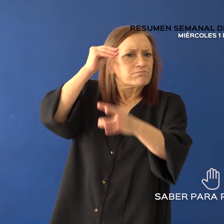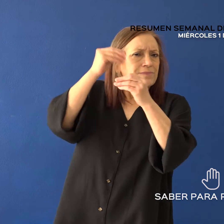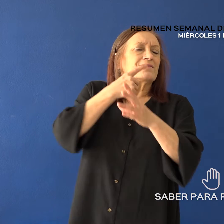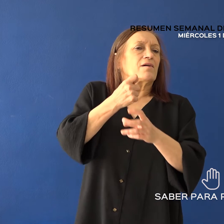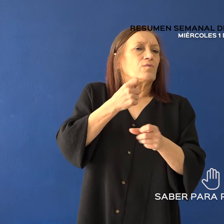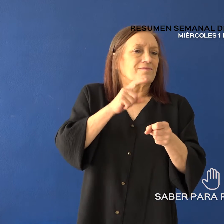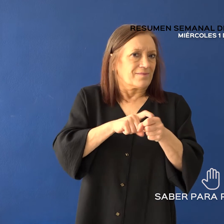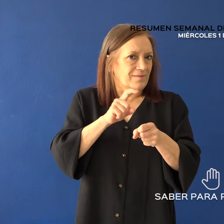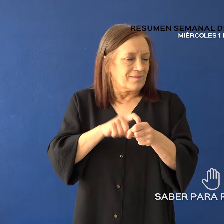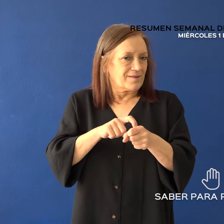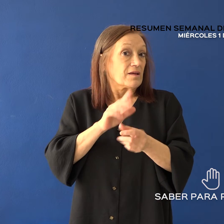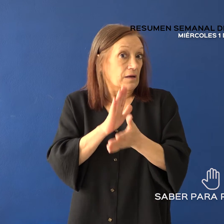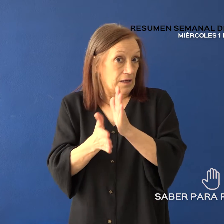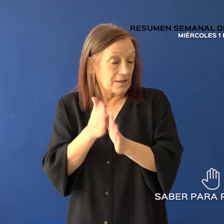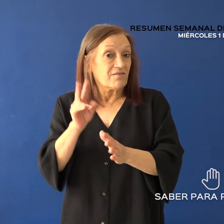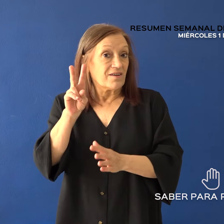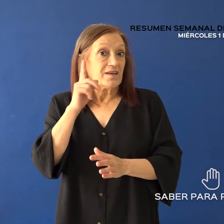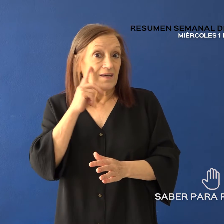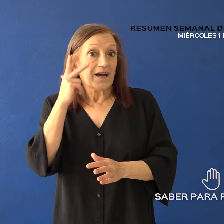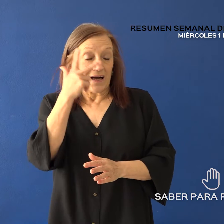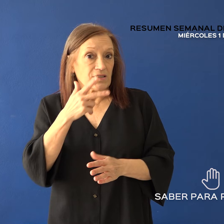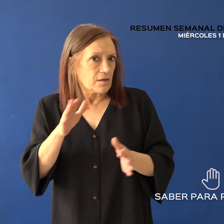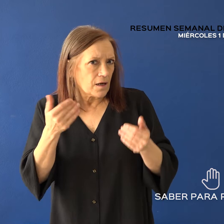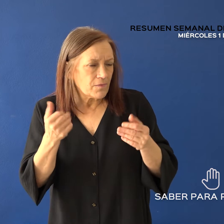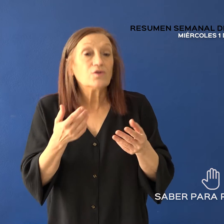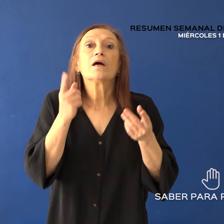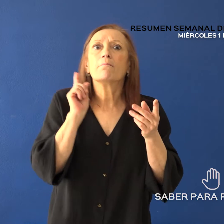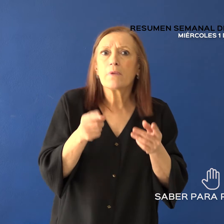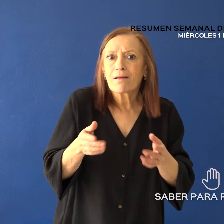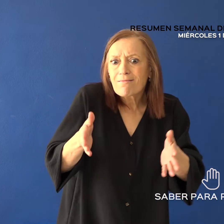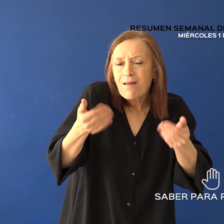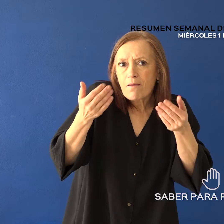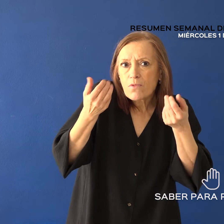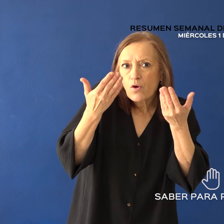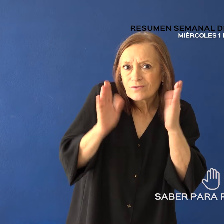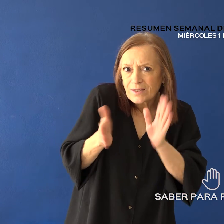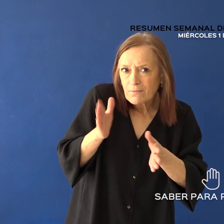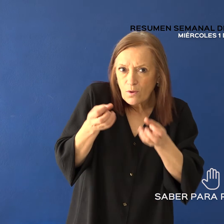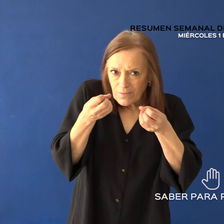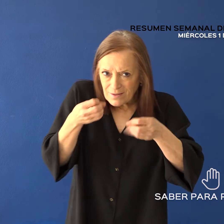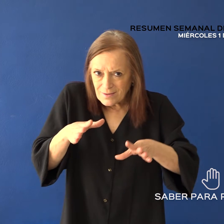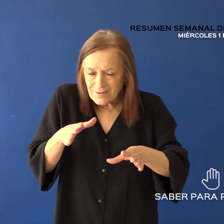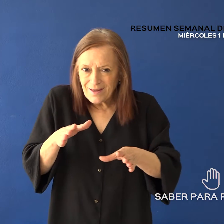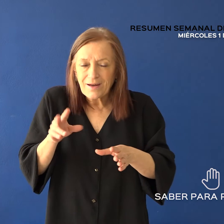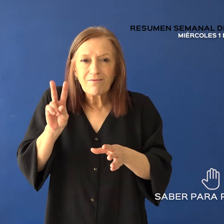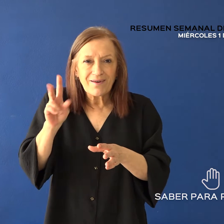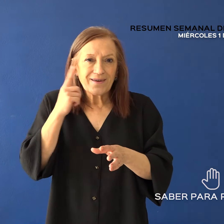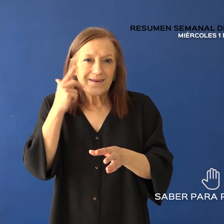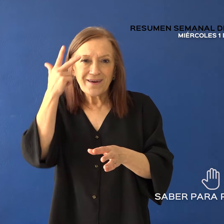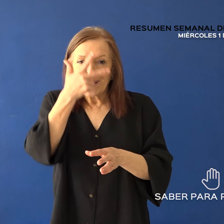rápido de VIH y el inicio rápido de tratamiento de las y los pacientes. Desde